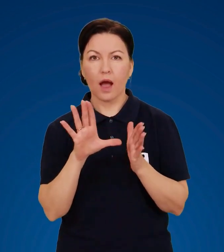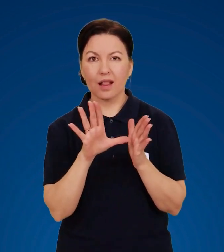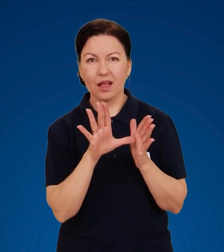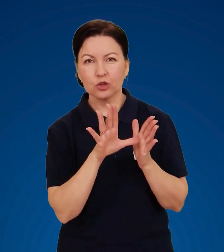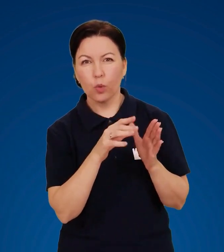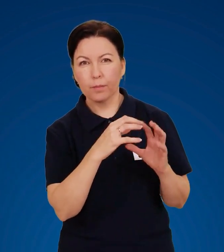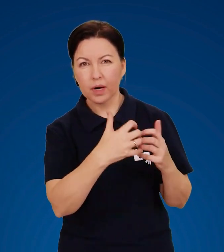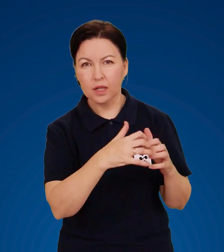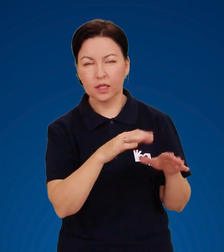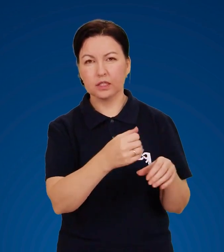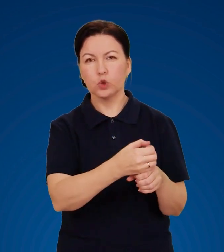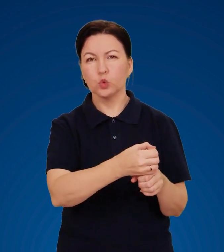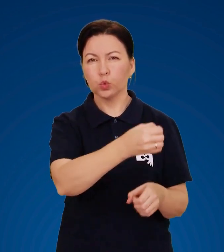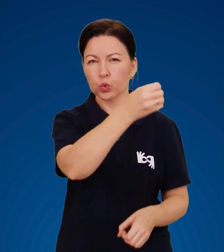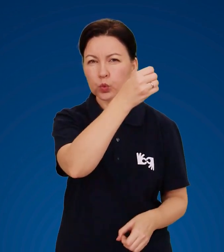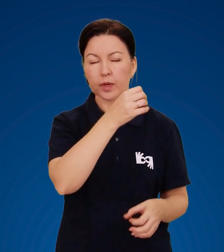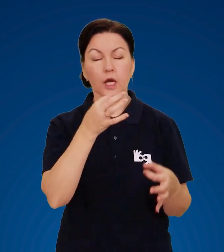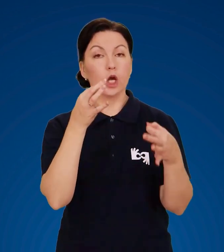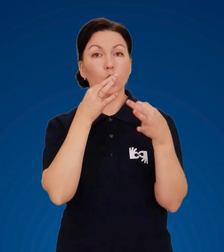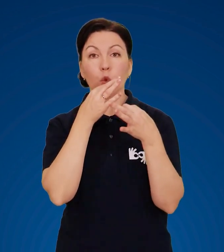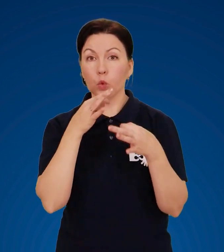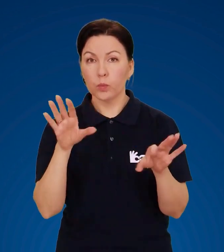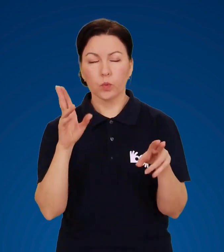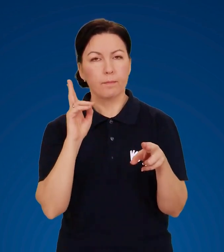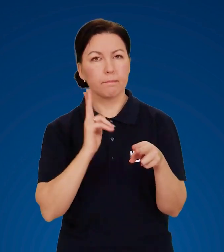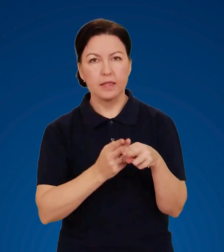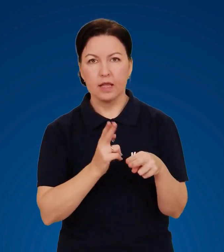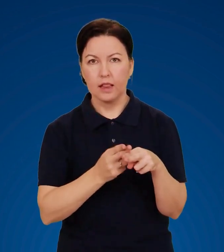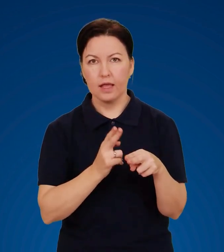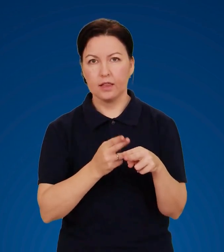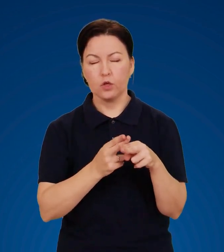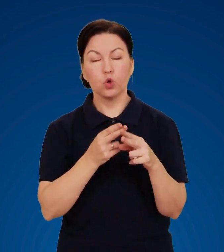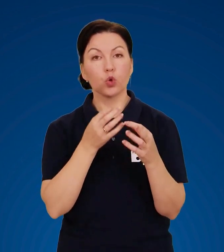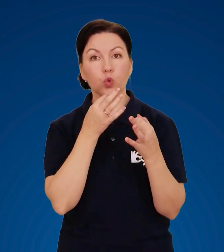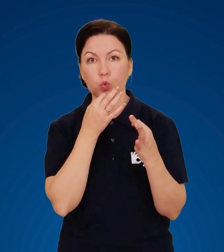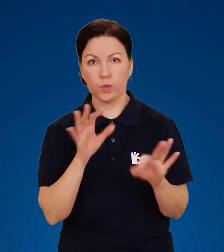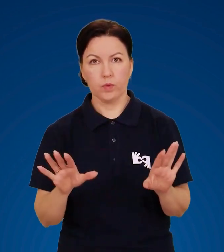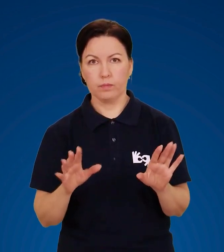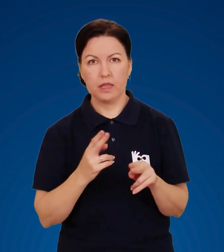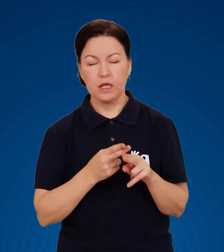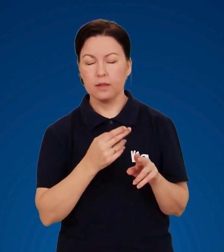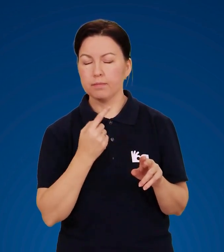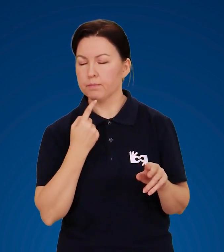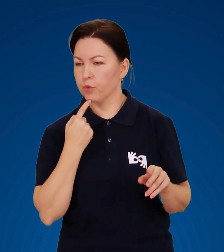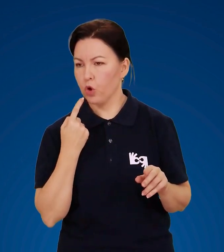електроприладів, труб, загалом будь-якого металевого начиння.